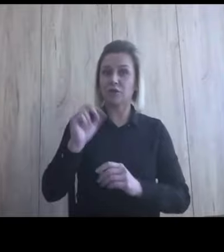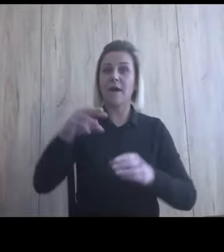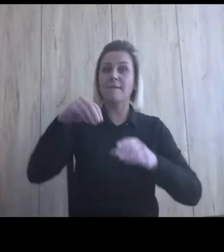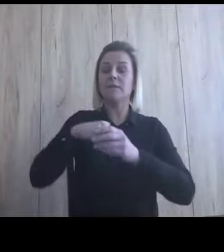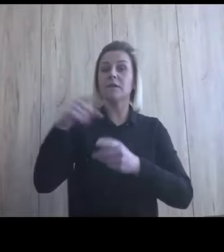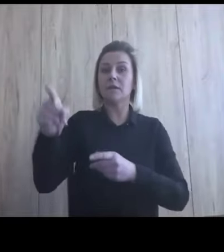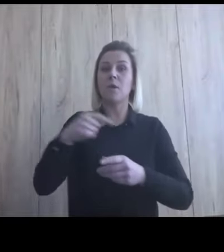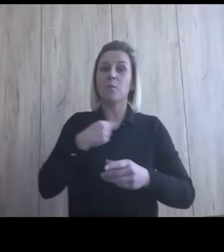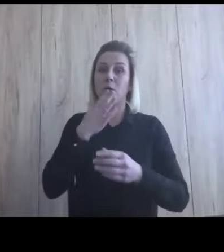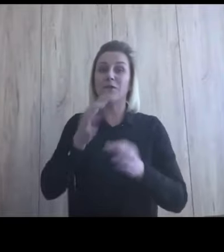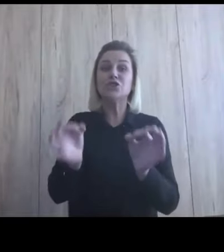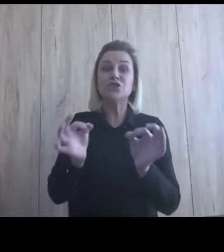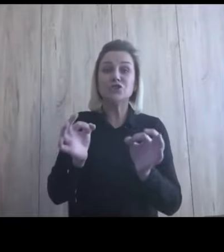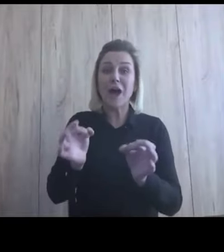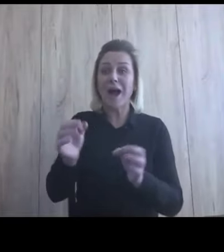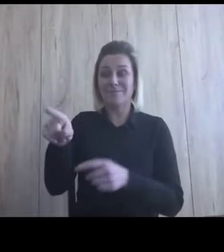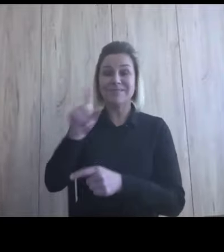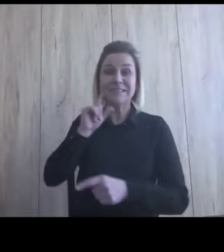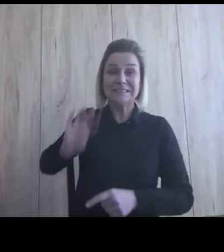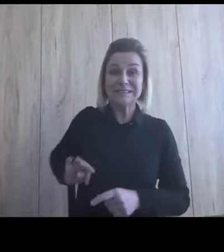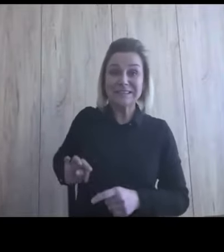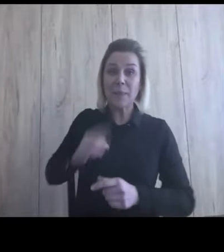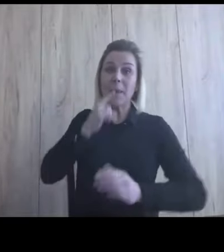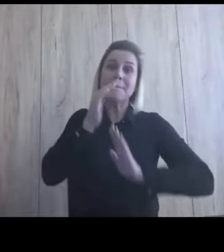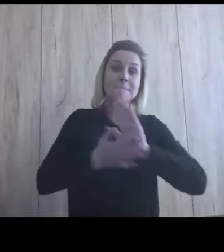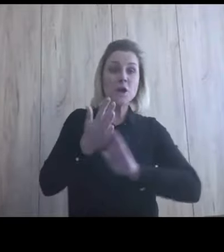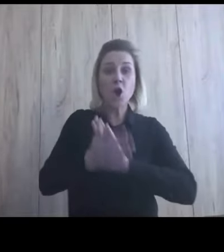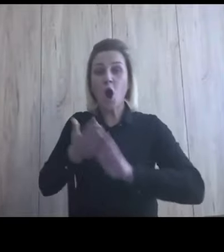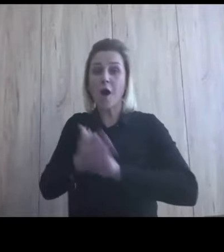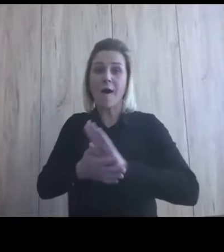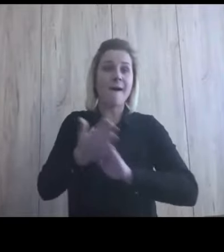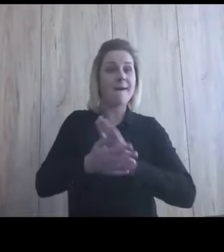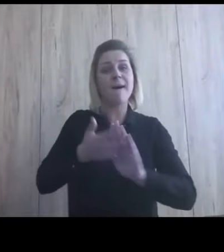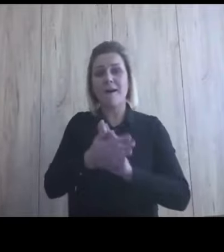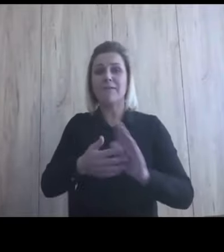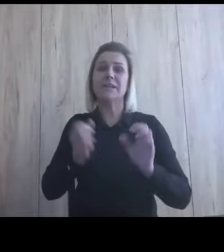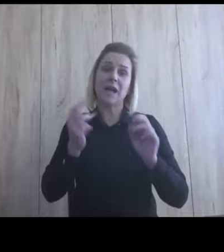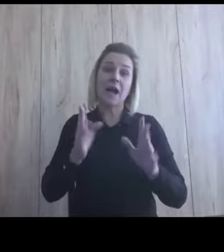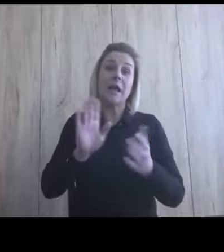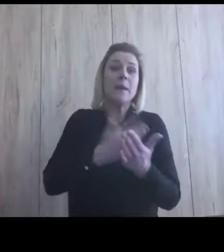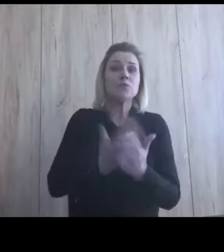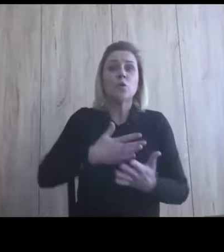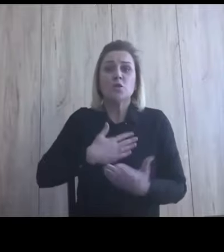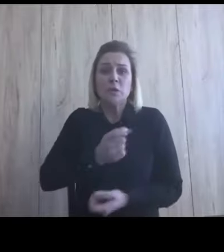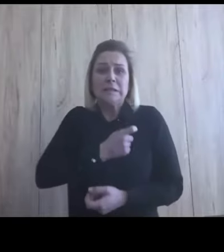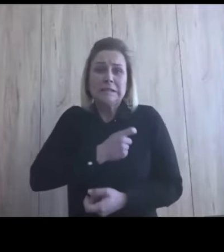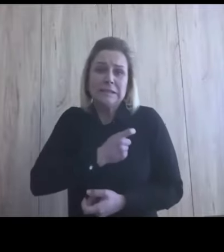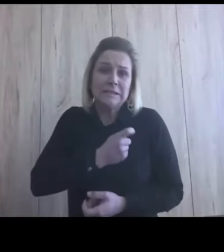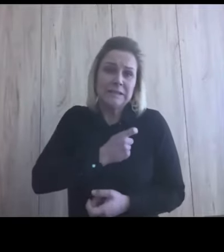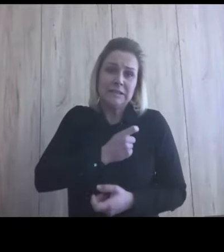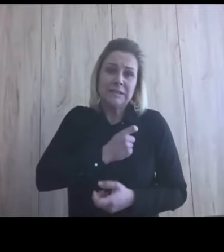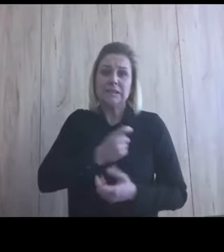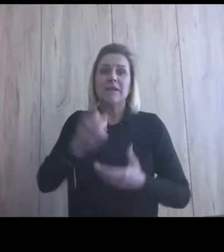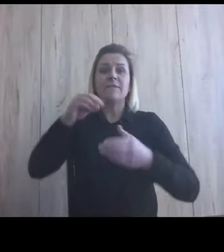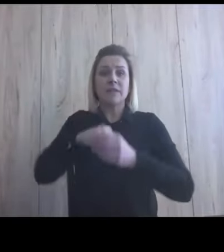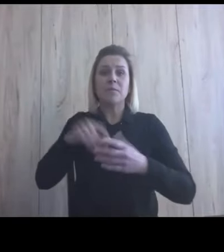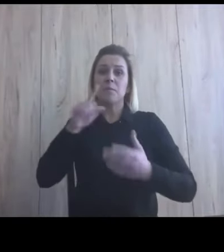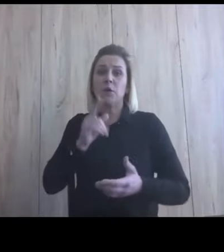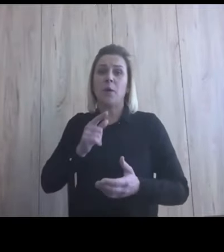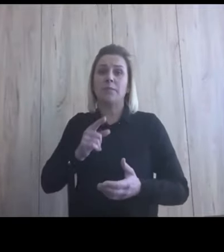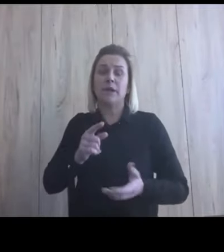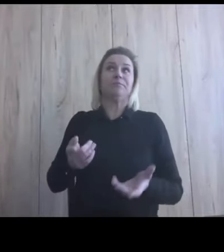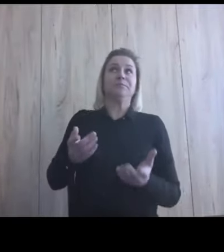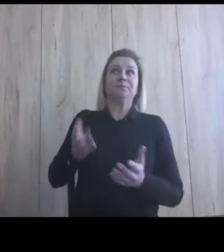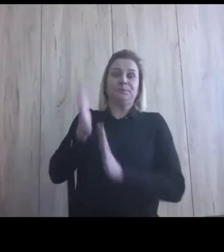dzisiaj Franek używa migowego tak naprawdę tylko w sytuacjach takiego silnego stresu jako rodzaj takiego